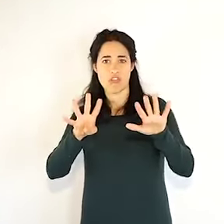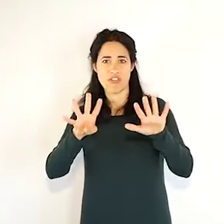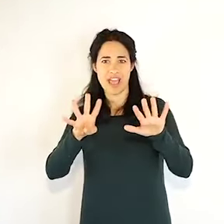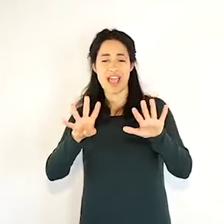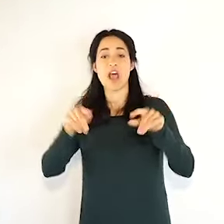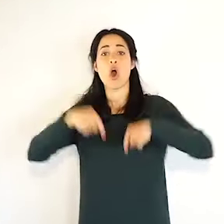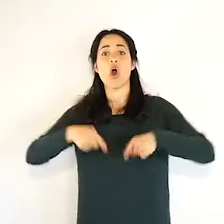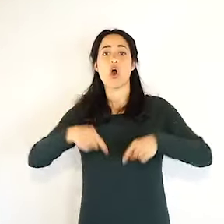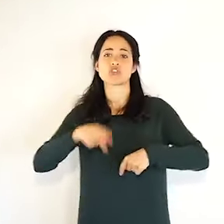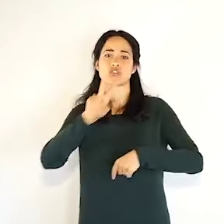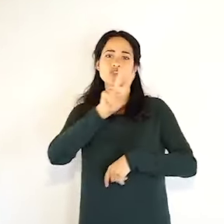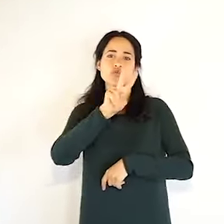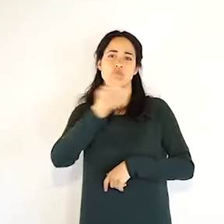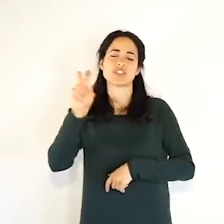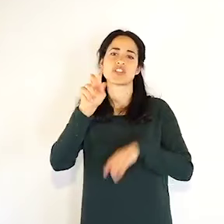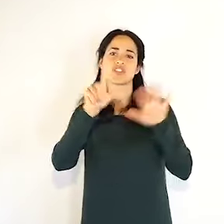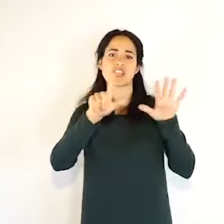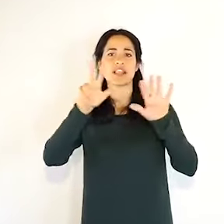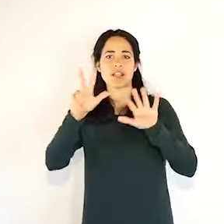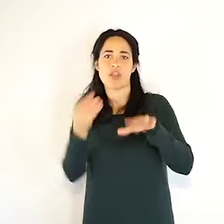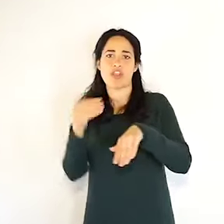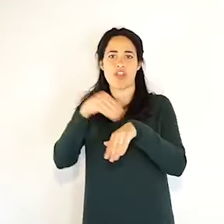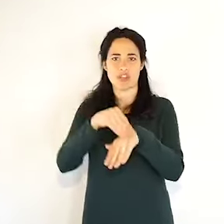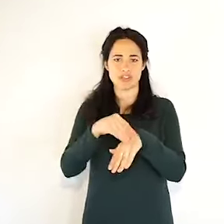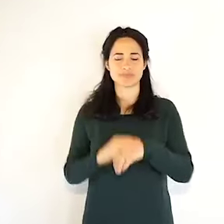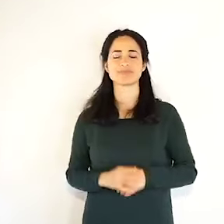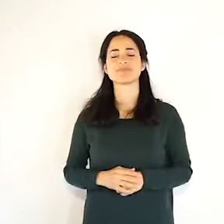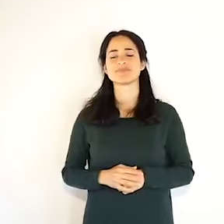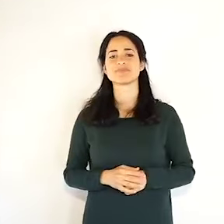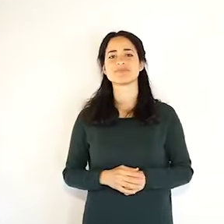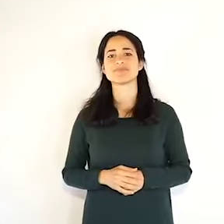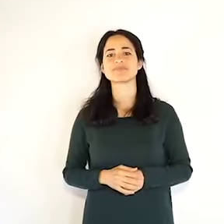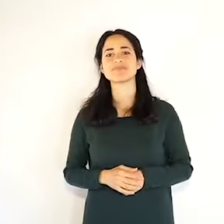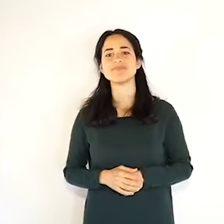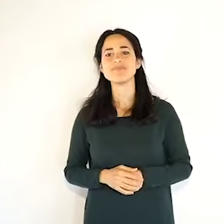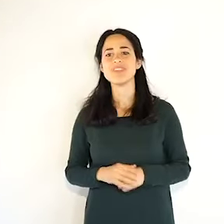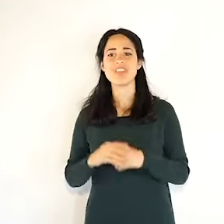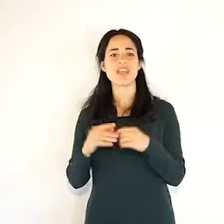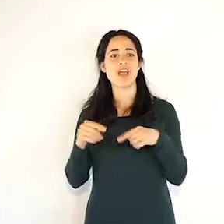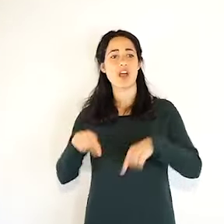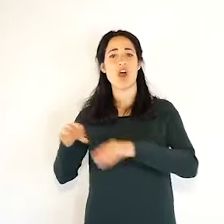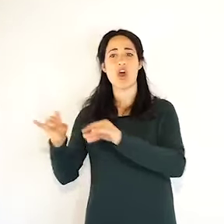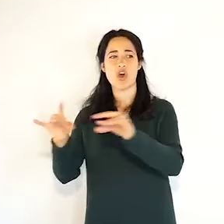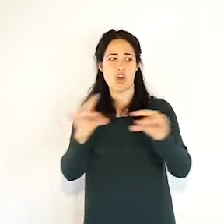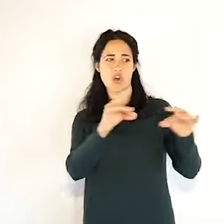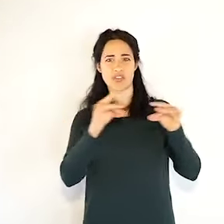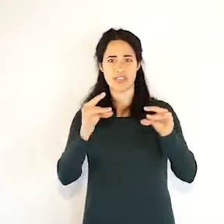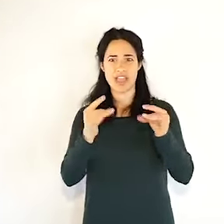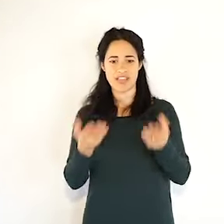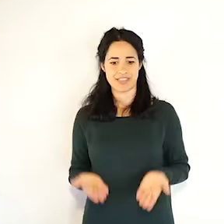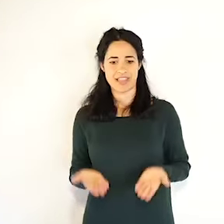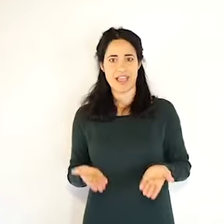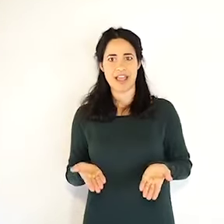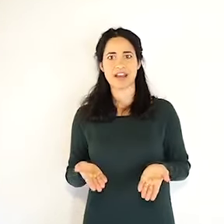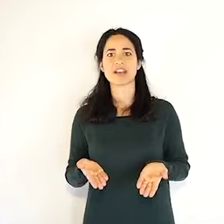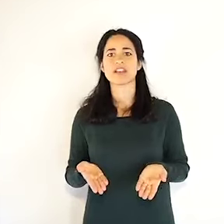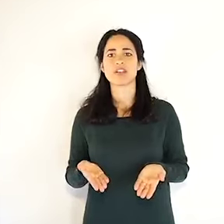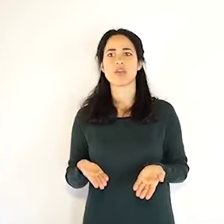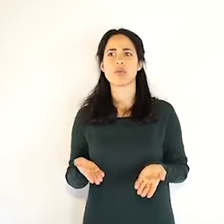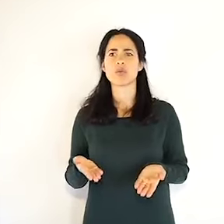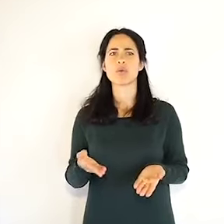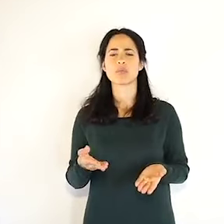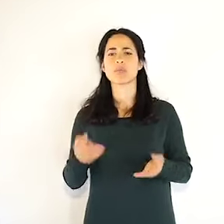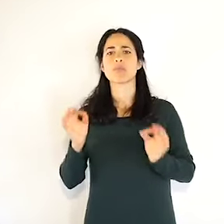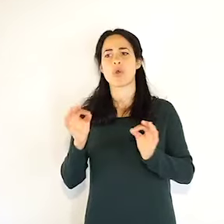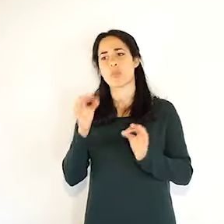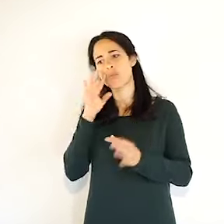ci date i casi dove è stata fatta la diagnosi? Se vi diamo i casi dove è stata fatta la diagnosi, perché in molti